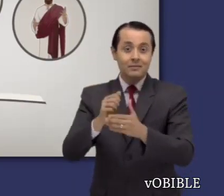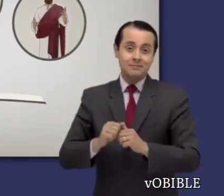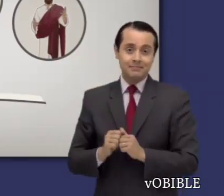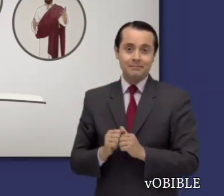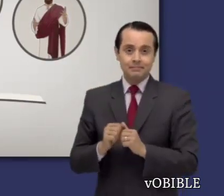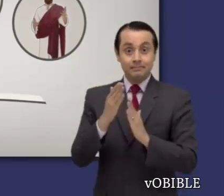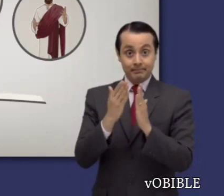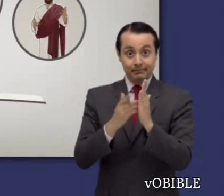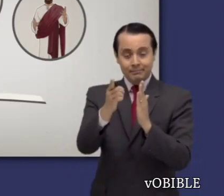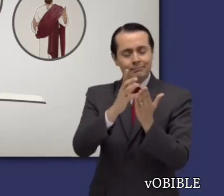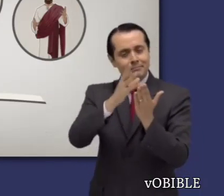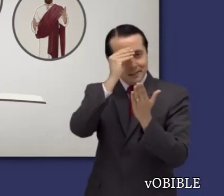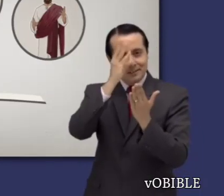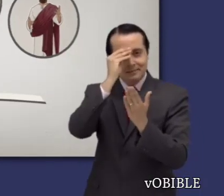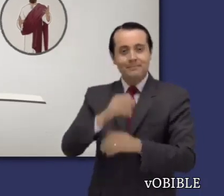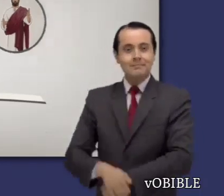bendiciones del reino.